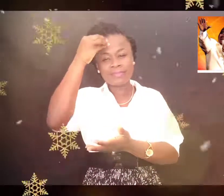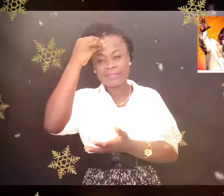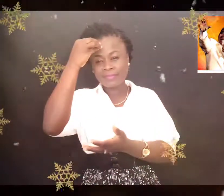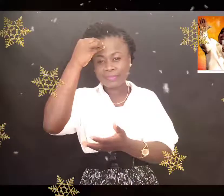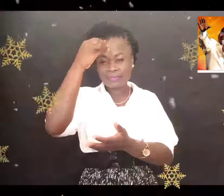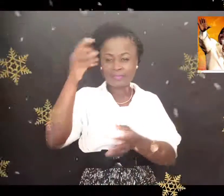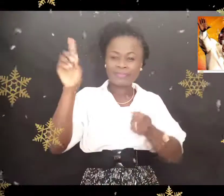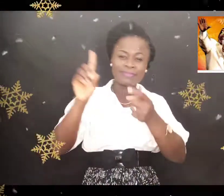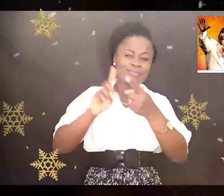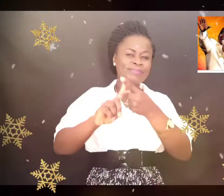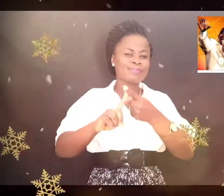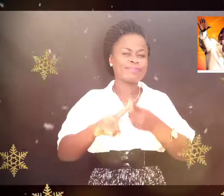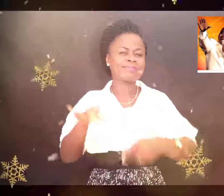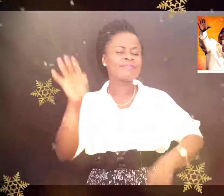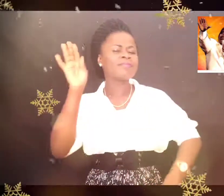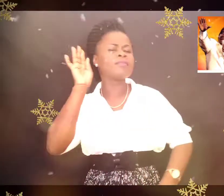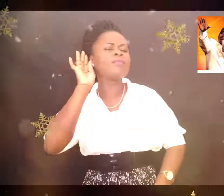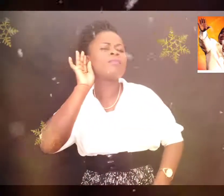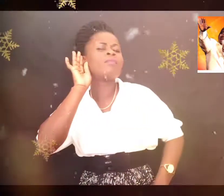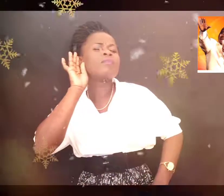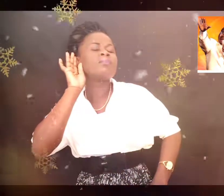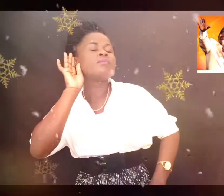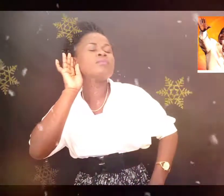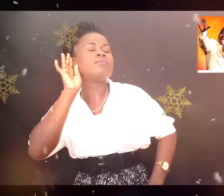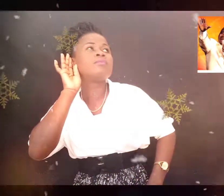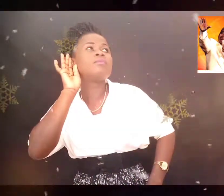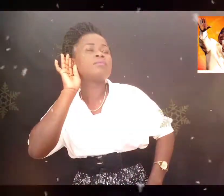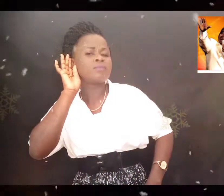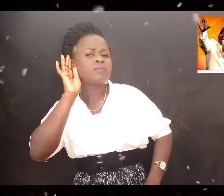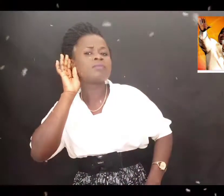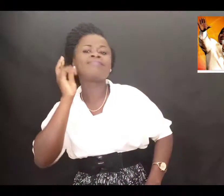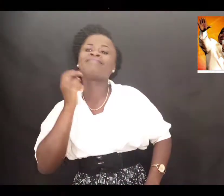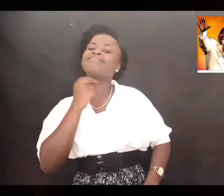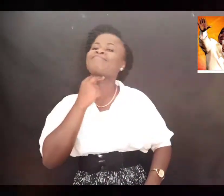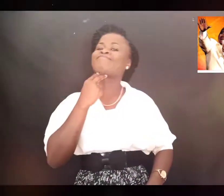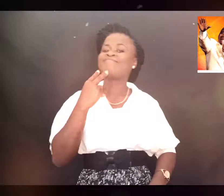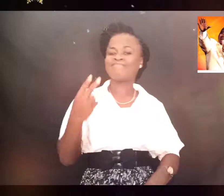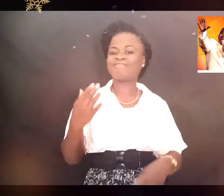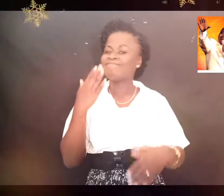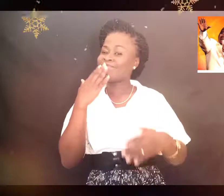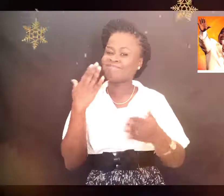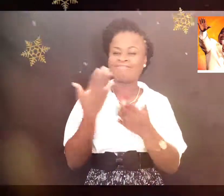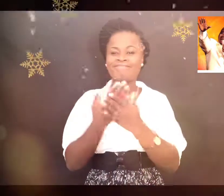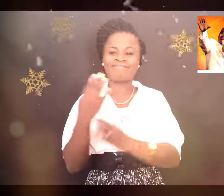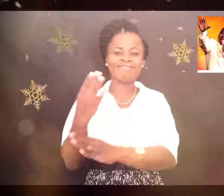A écouter La voix du bon